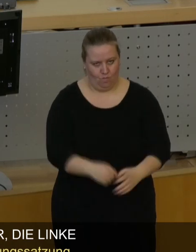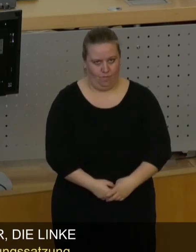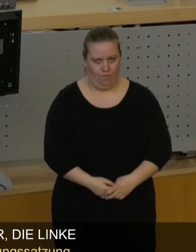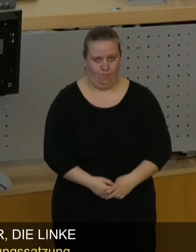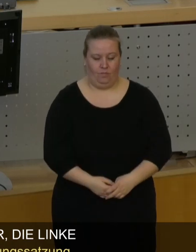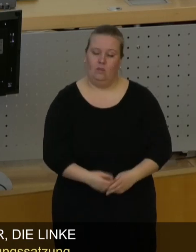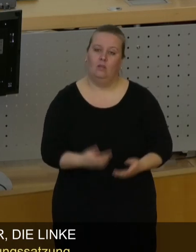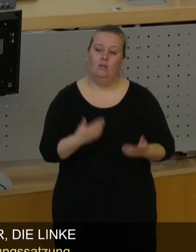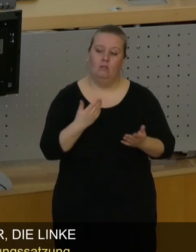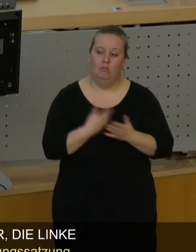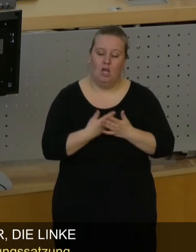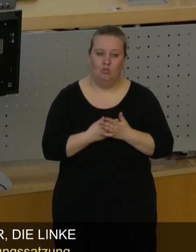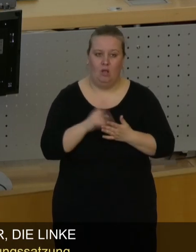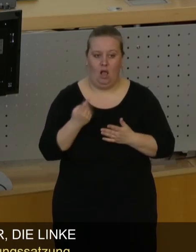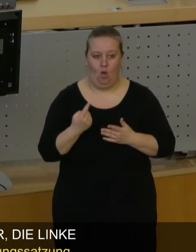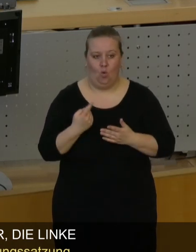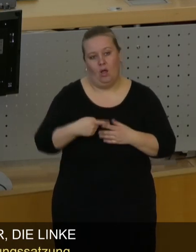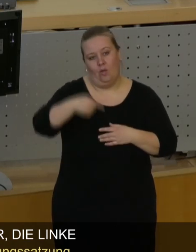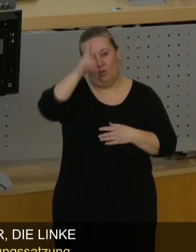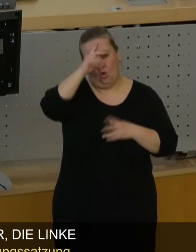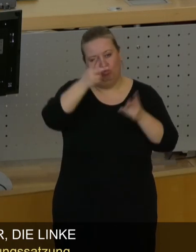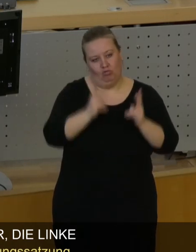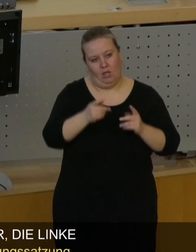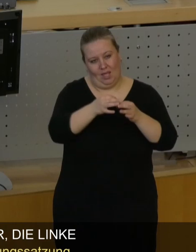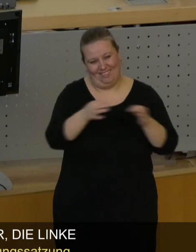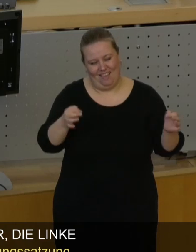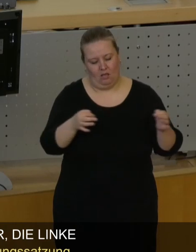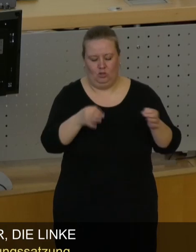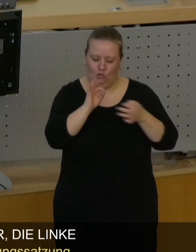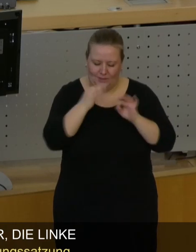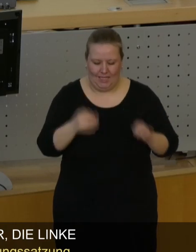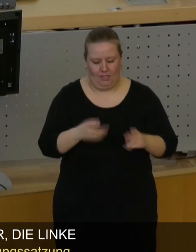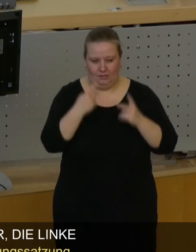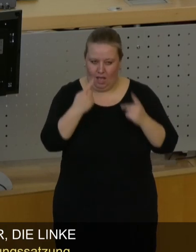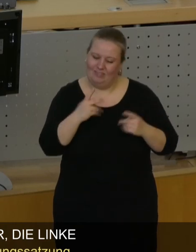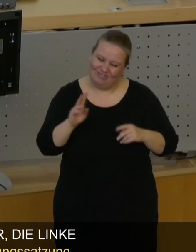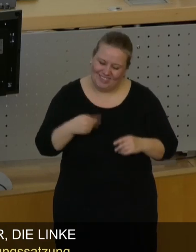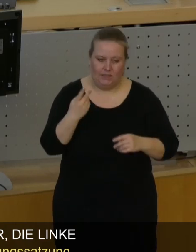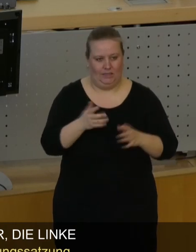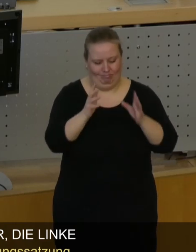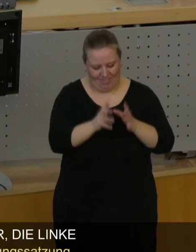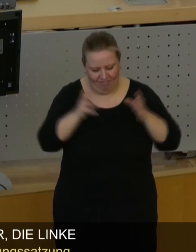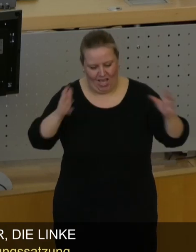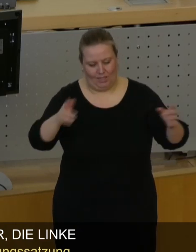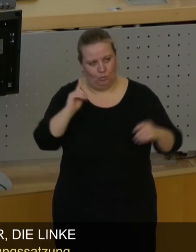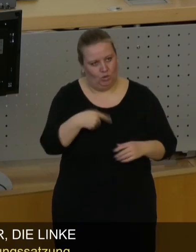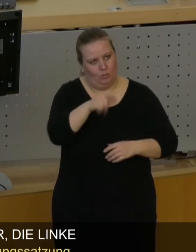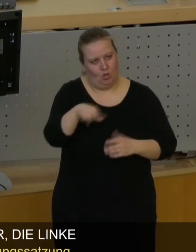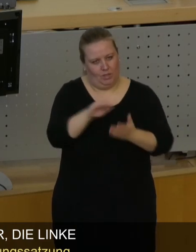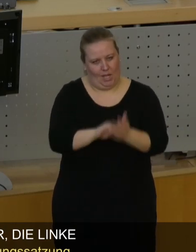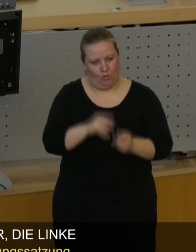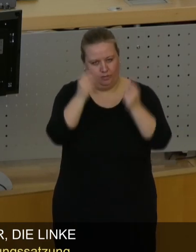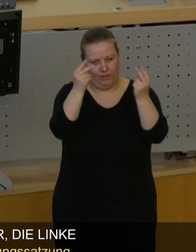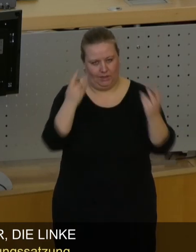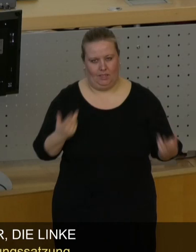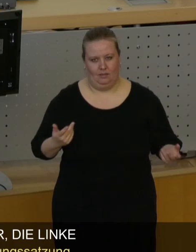So spricht sich unter anderem der Deutsche Städtetag explizit für eine derartige Erweiterung aus. Er sagt,